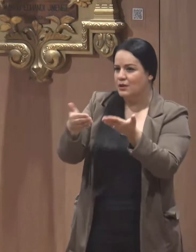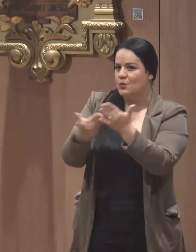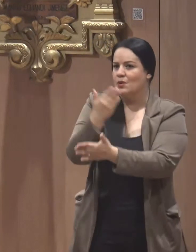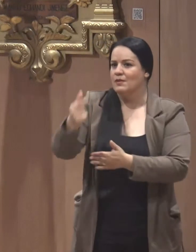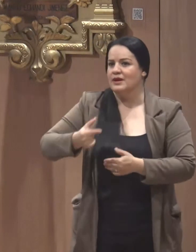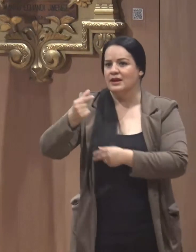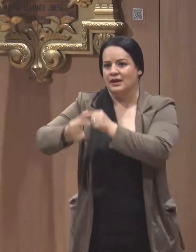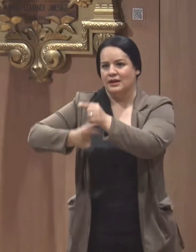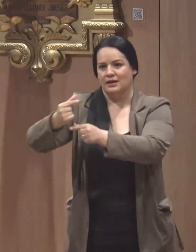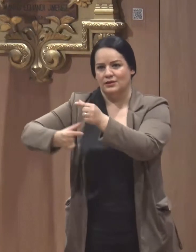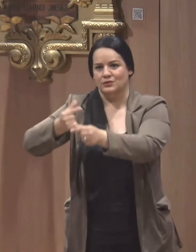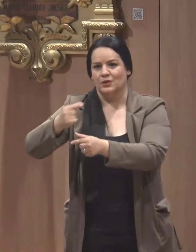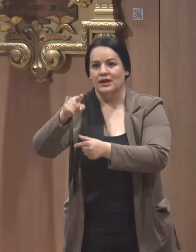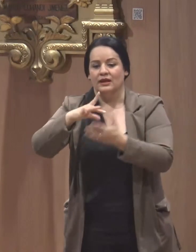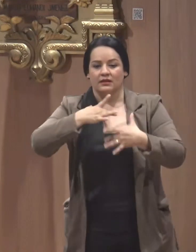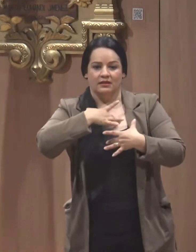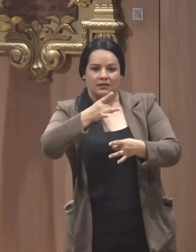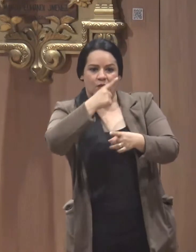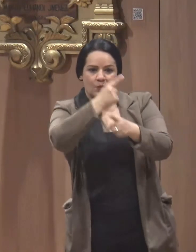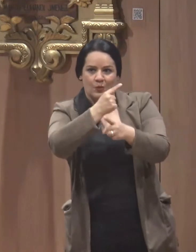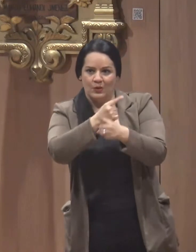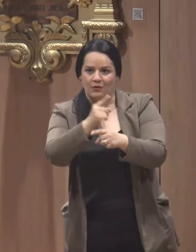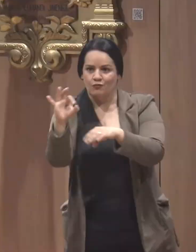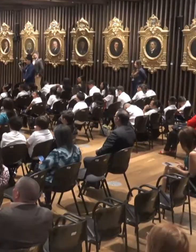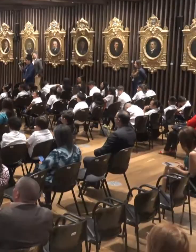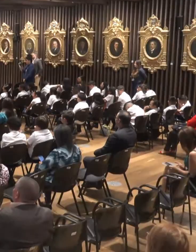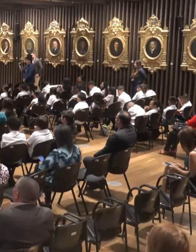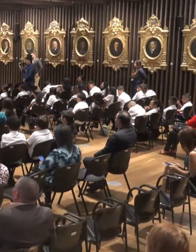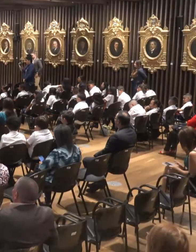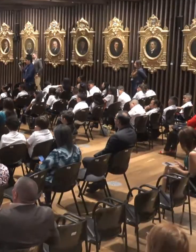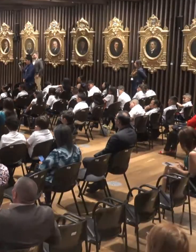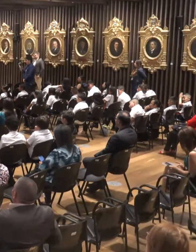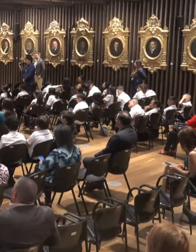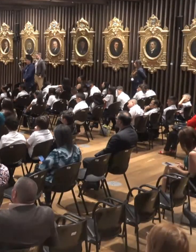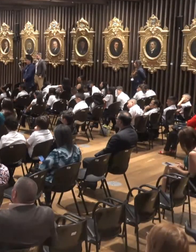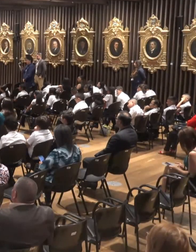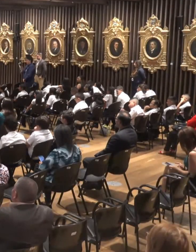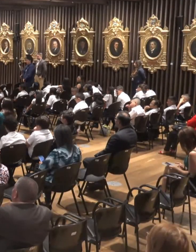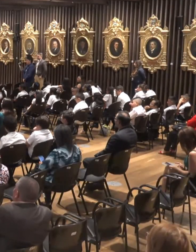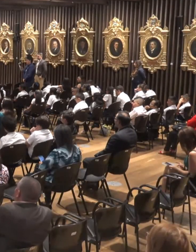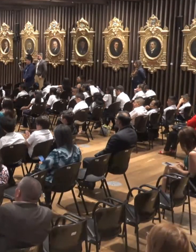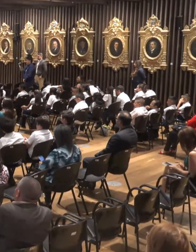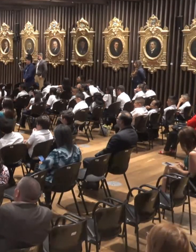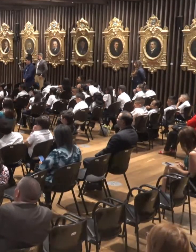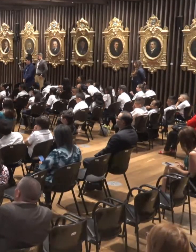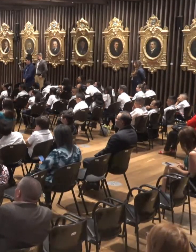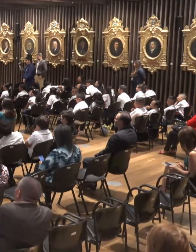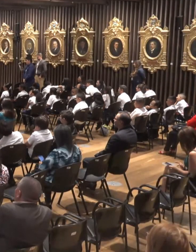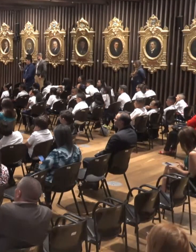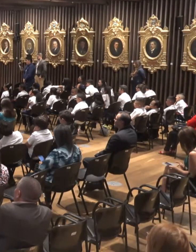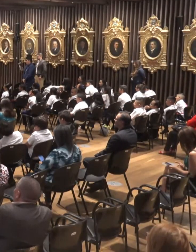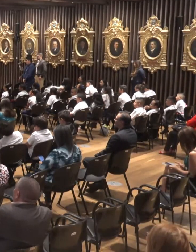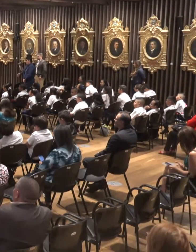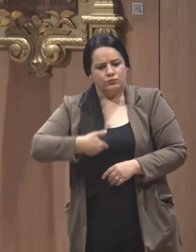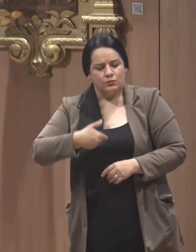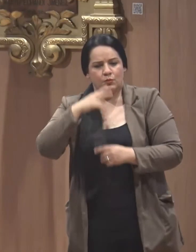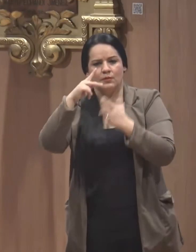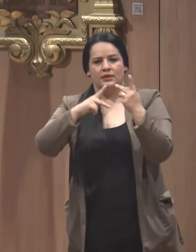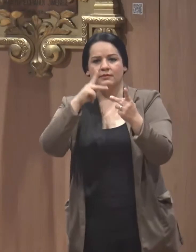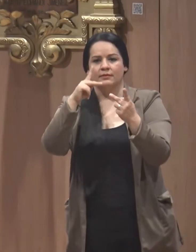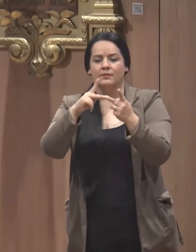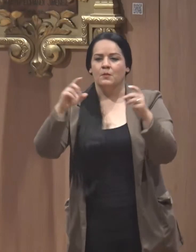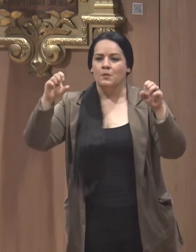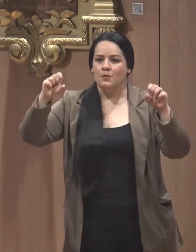En la actividad de presentación participó la exdiputada, exprimera dama y